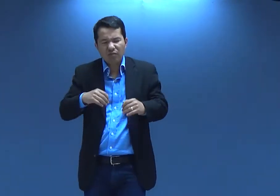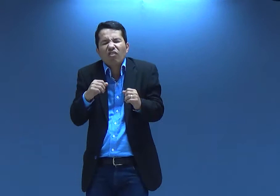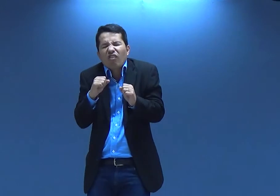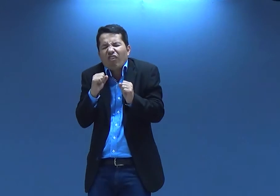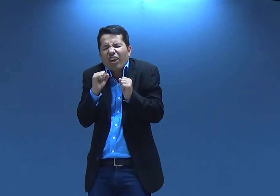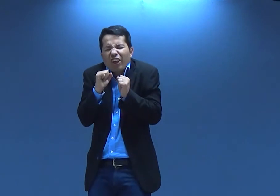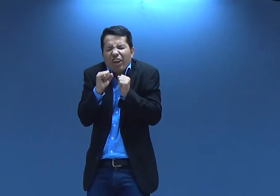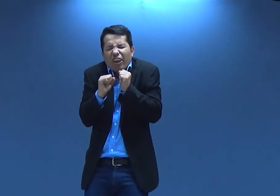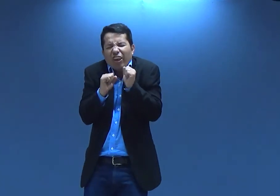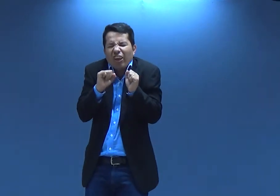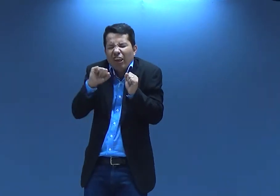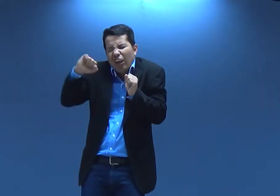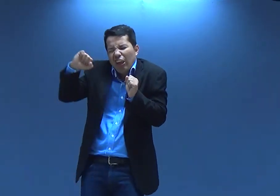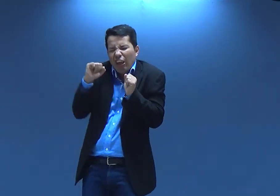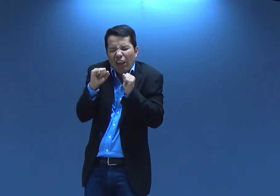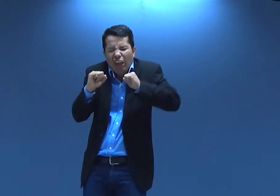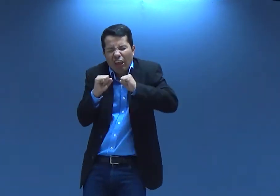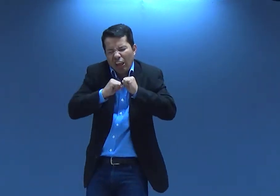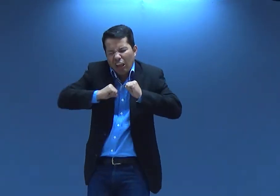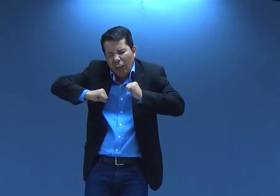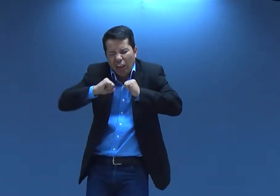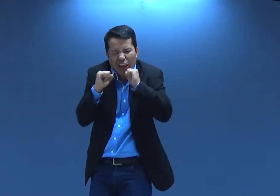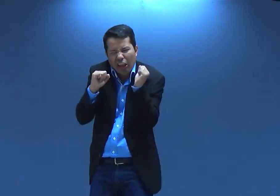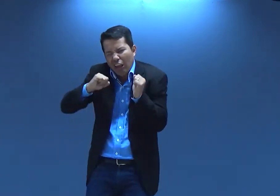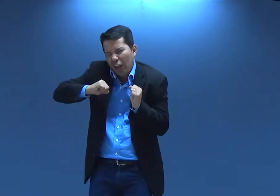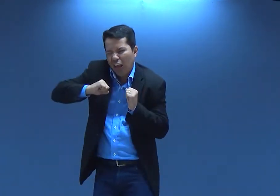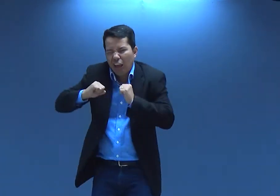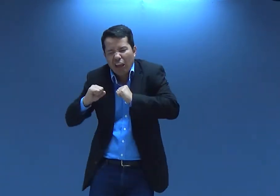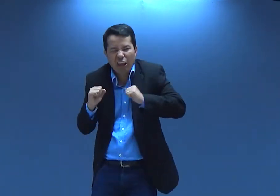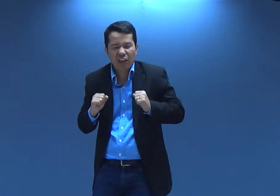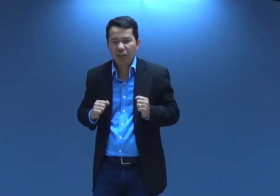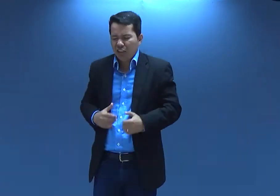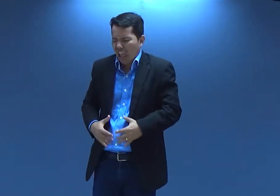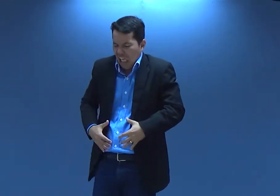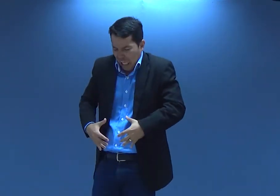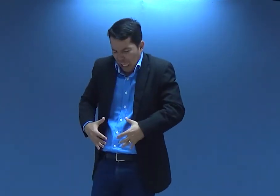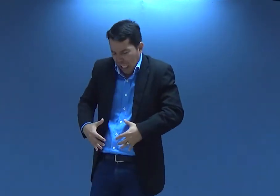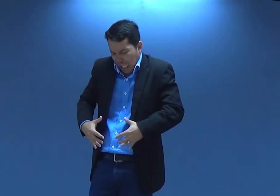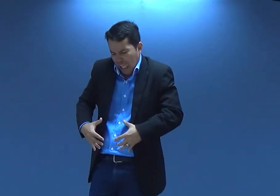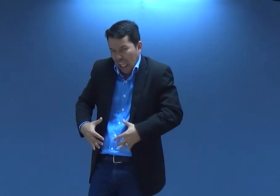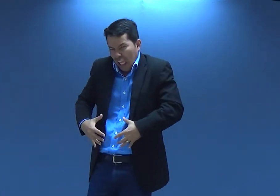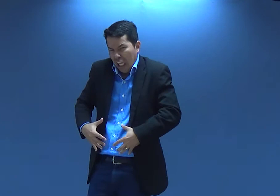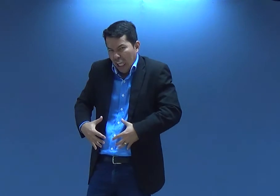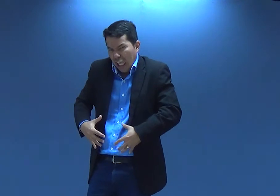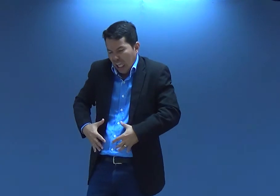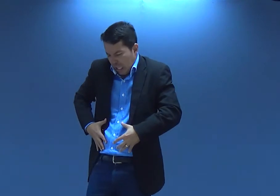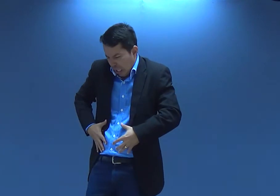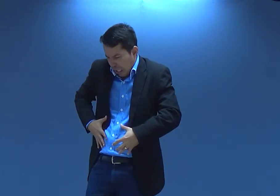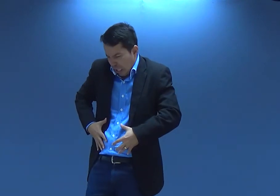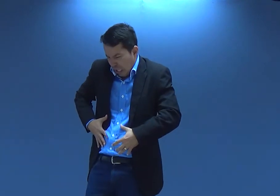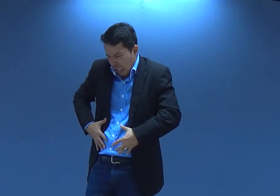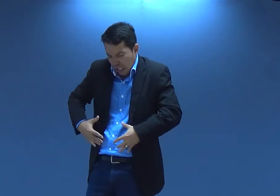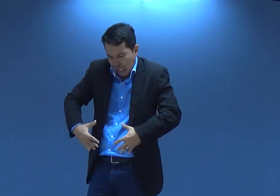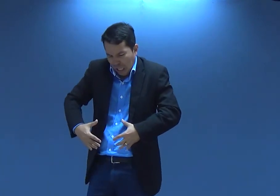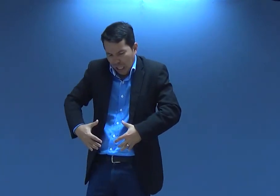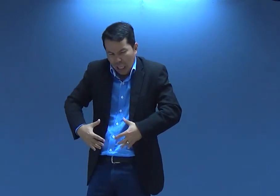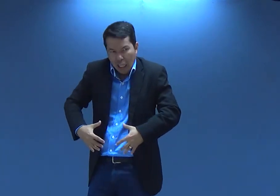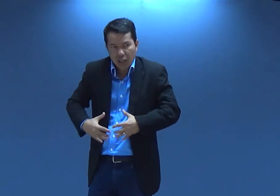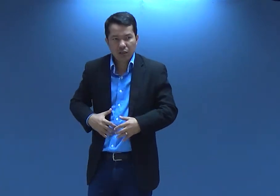E Jesus lá dentro da barriga, né? Se mexendo, chutando e tentando se esticar. a Maria, ai, nossa, como dói. Ai, não para